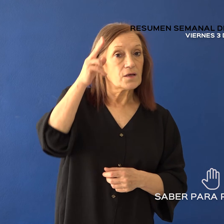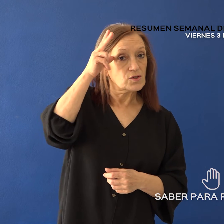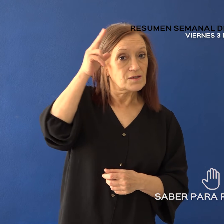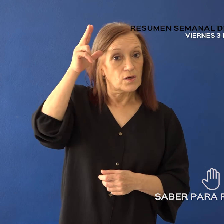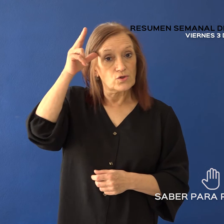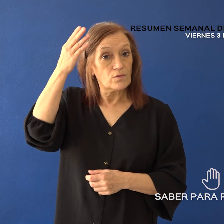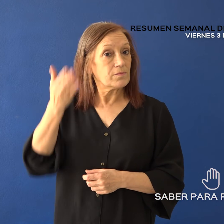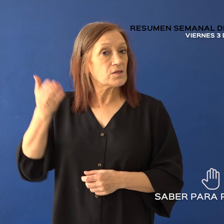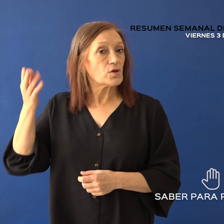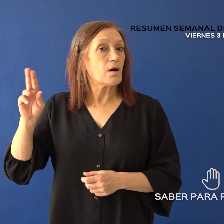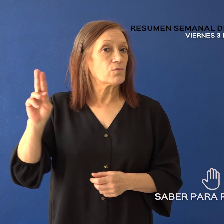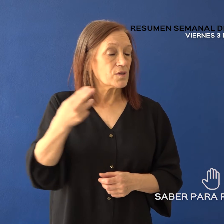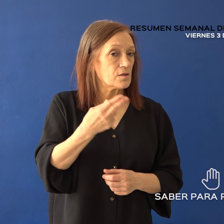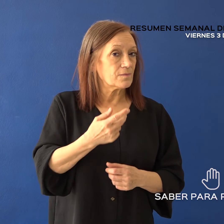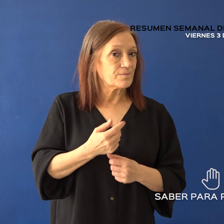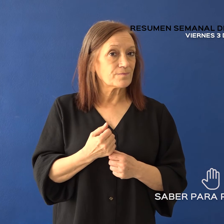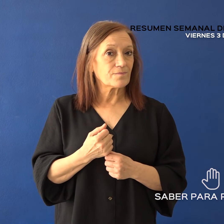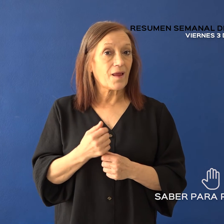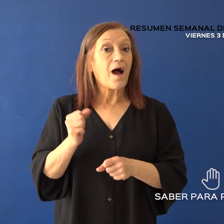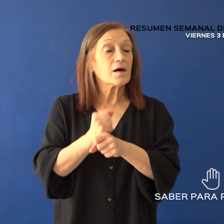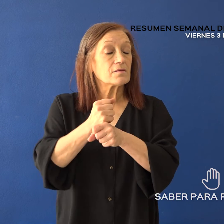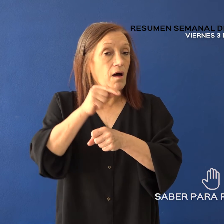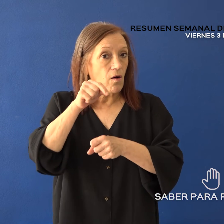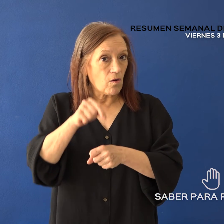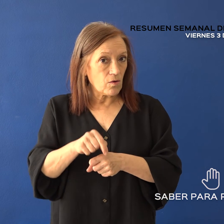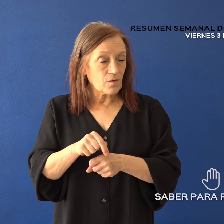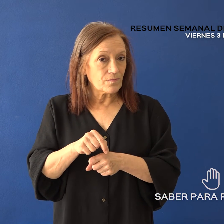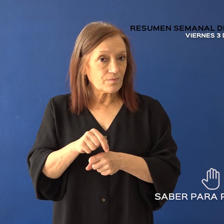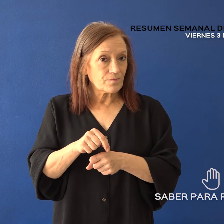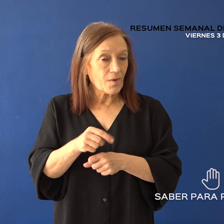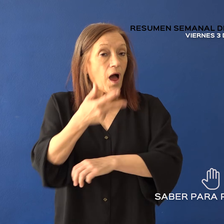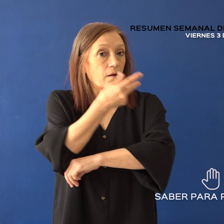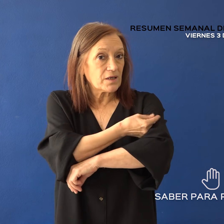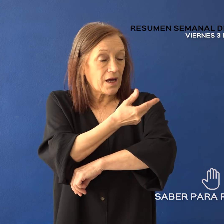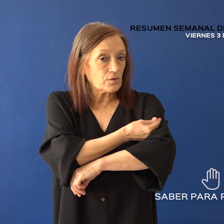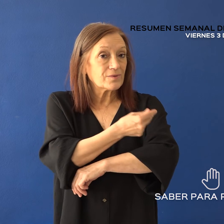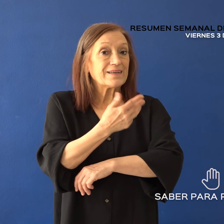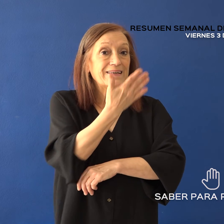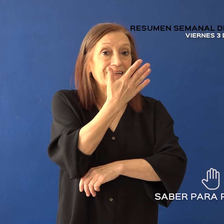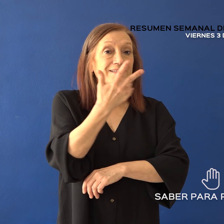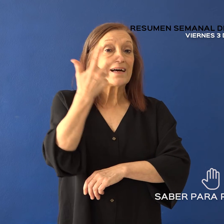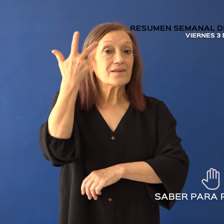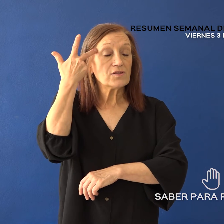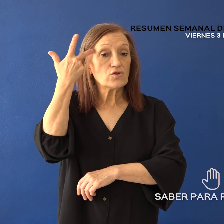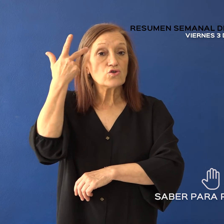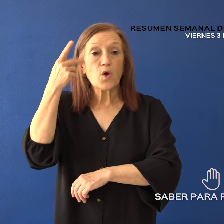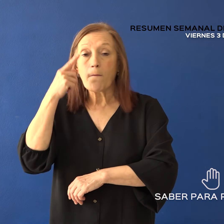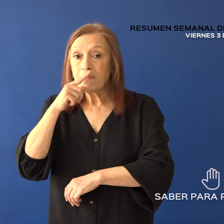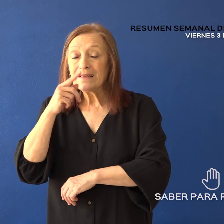personas fallecieron. Hasta el momento se aplicaron 518.507